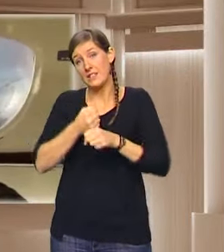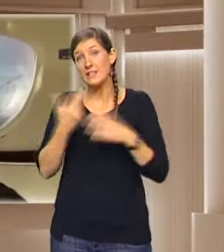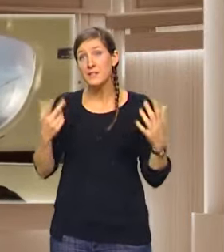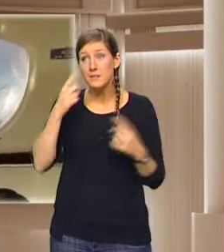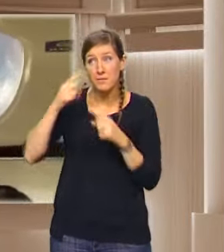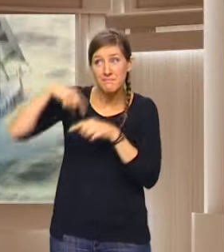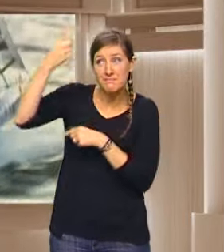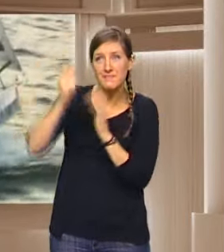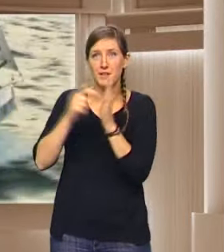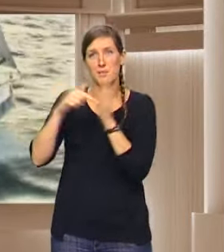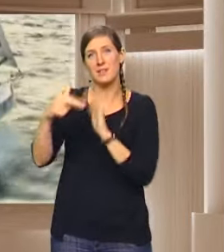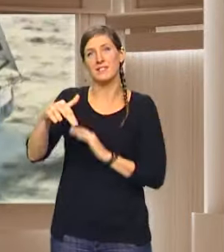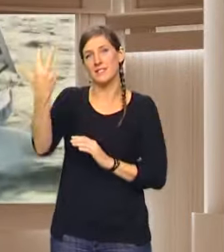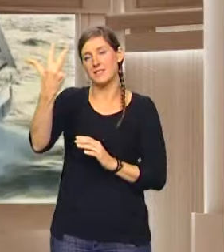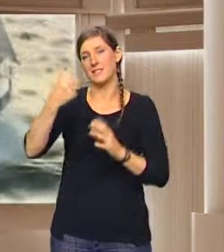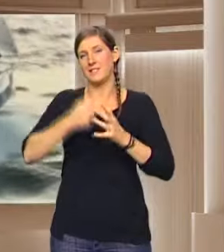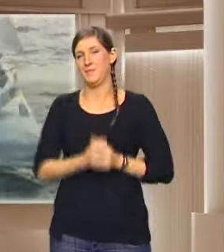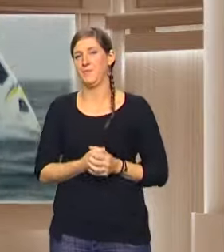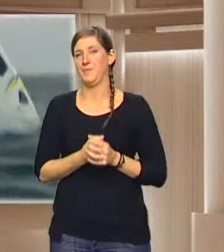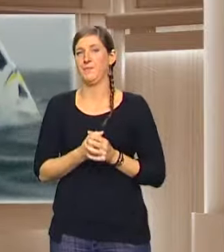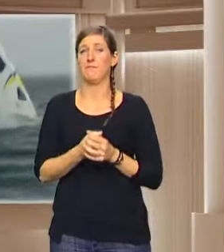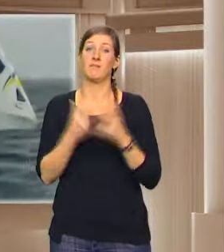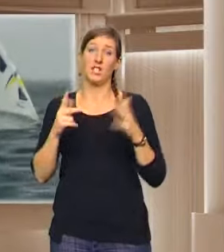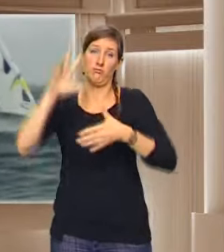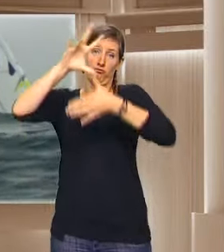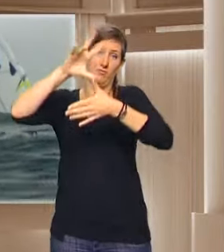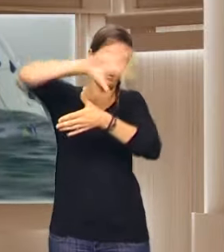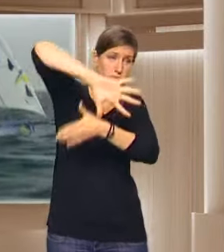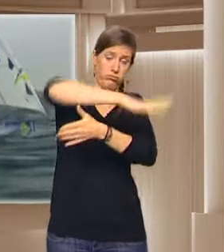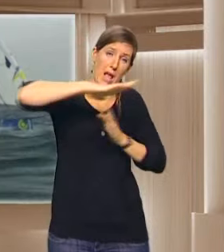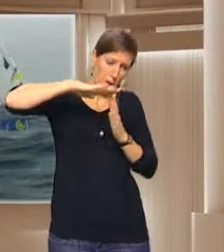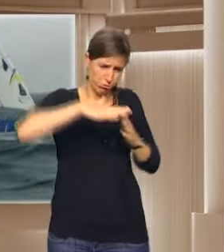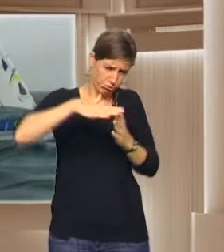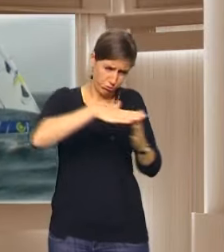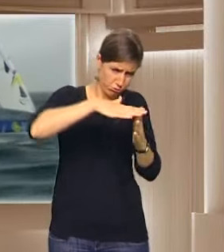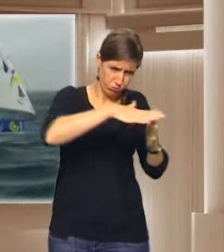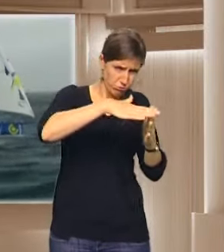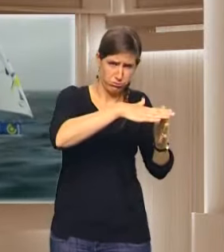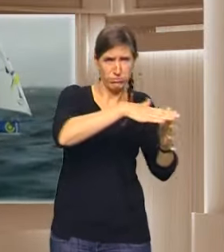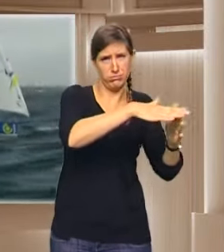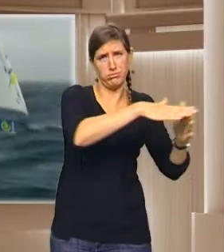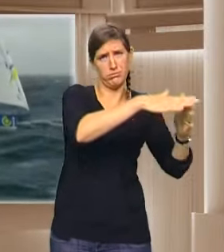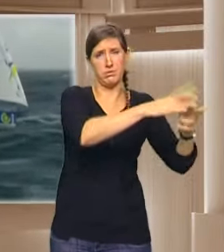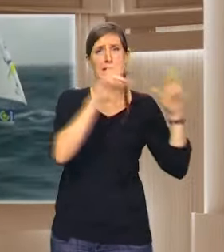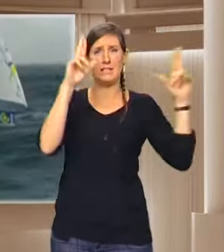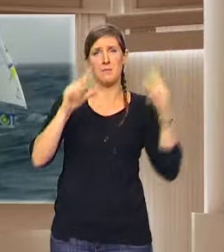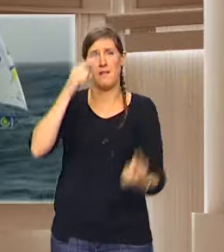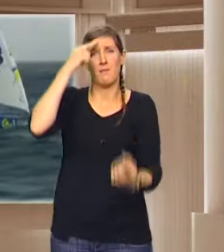2013. On sera à cette fois-ci en plein milieu du Pacifique. On essaiera d'arriver au Cap Horn. Voilà,